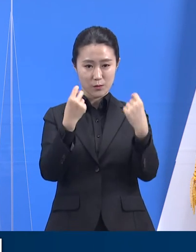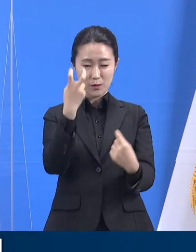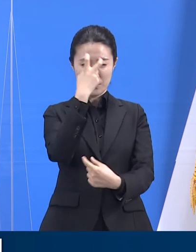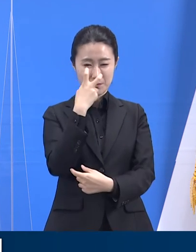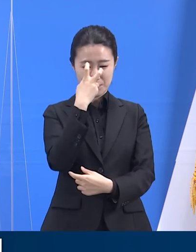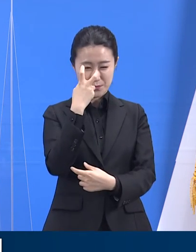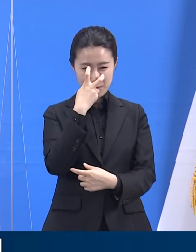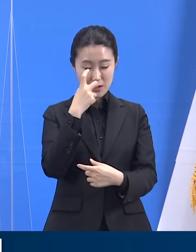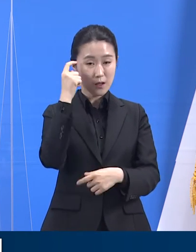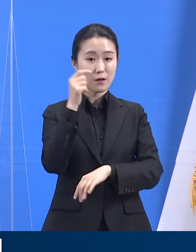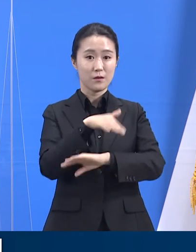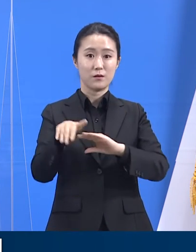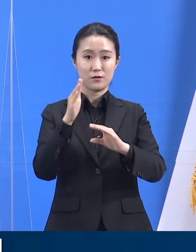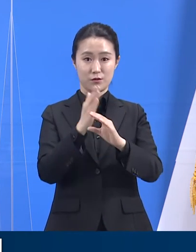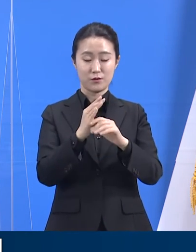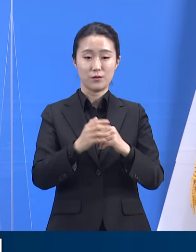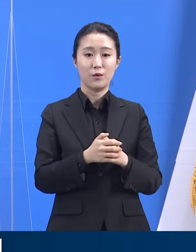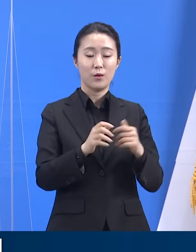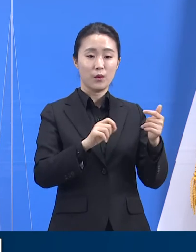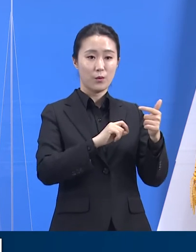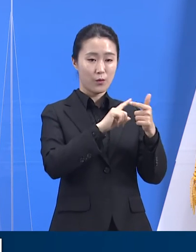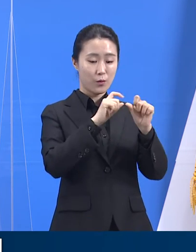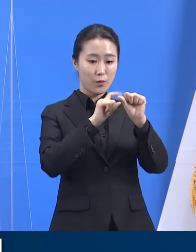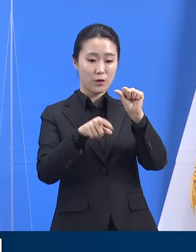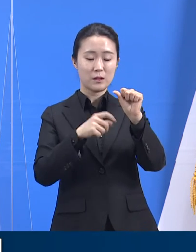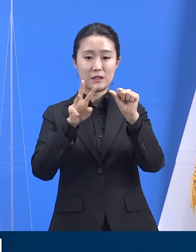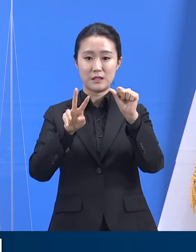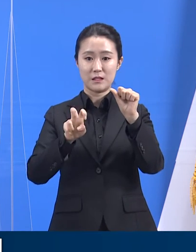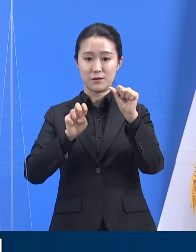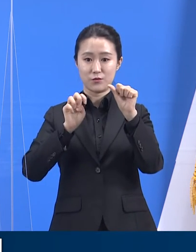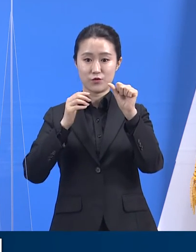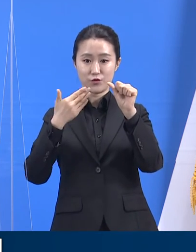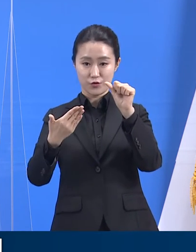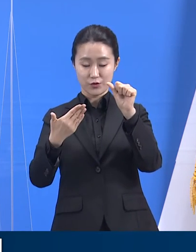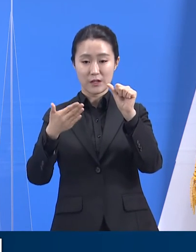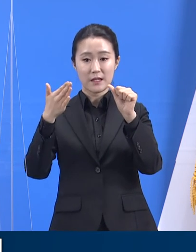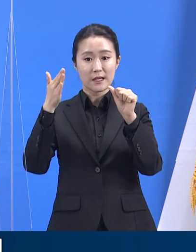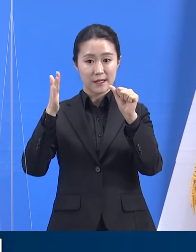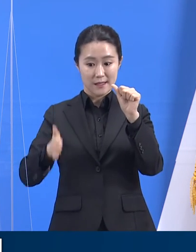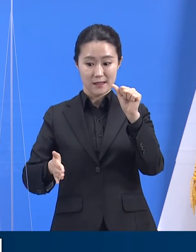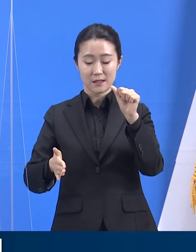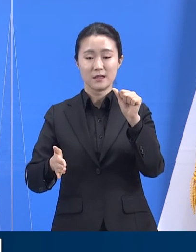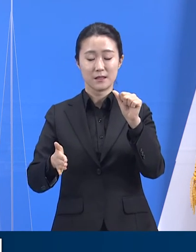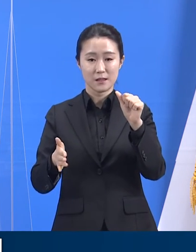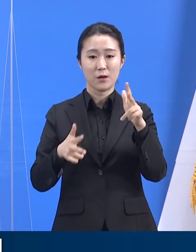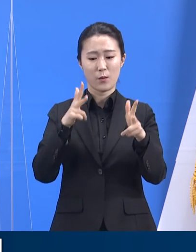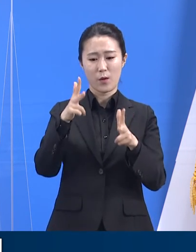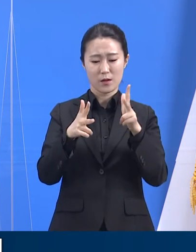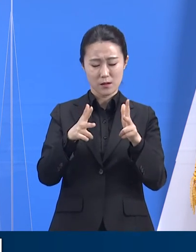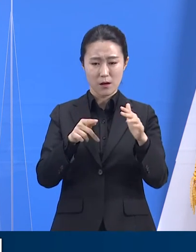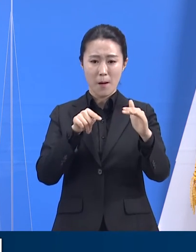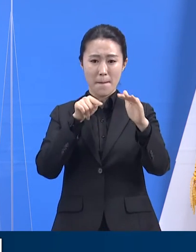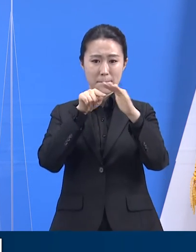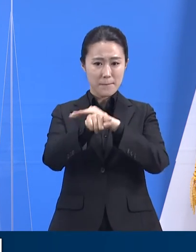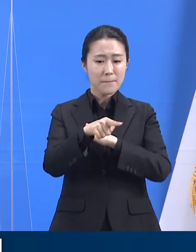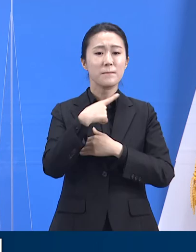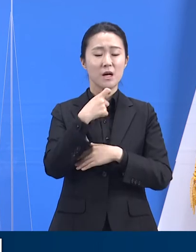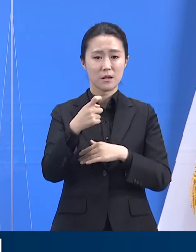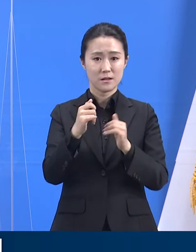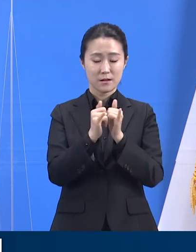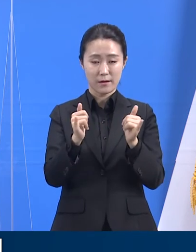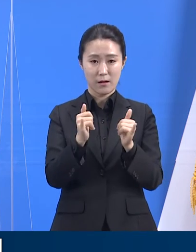5월 22일부터 29일 동안 해당 업체를 방문한 이력이 있는 사람에 대해서는 검사를 권고하고 있습니다.